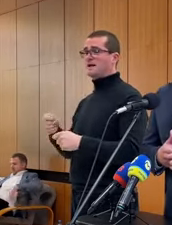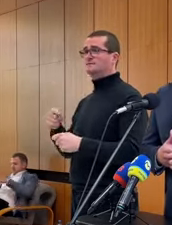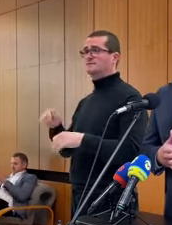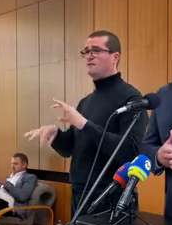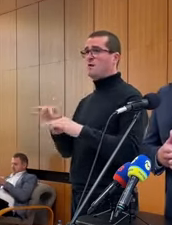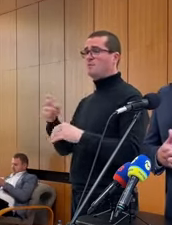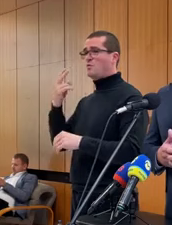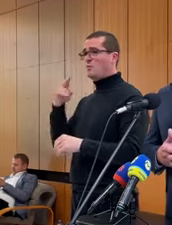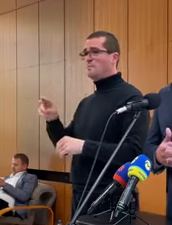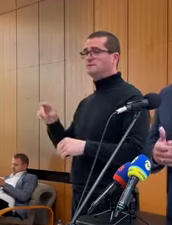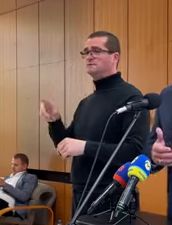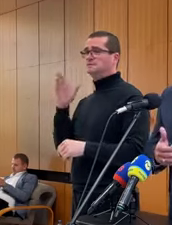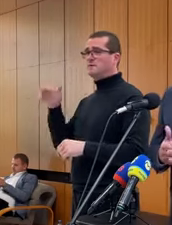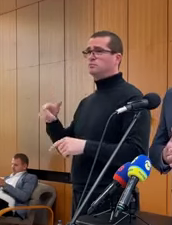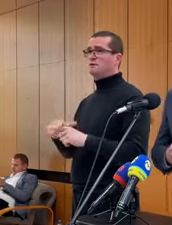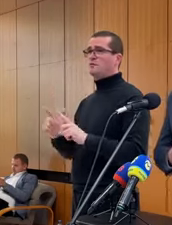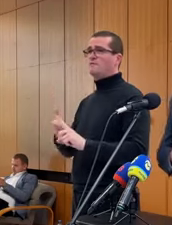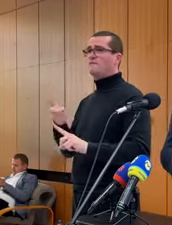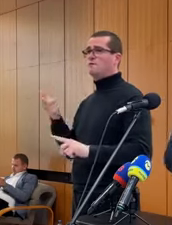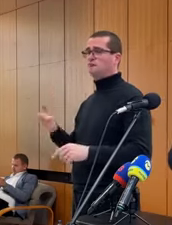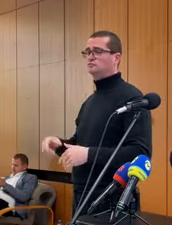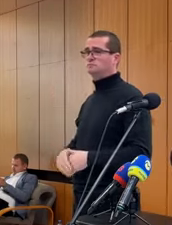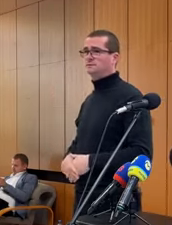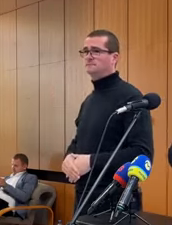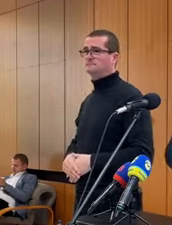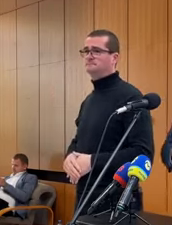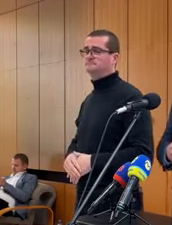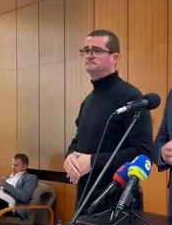volebné komisie bude de facto ako keby dvojnásobný.